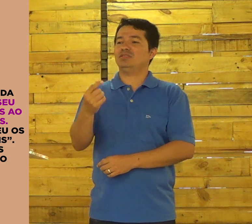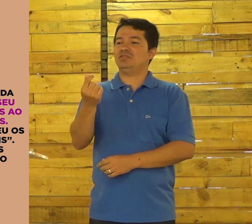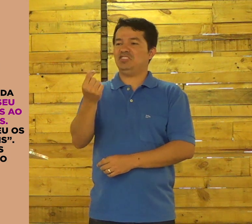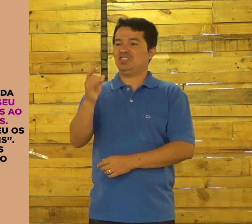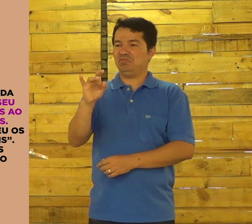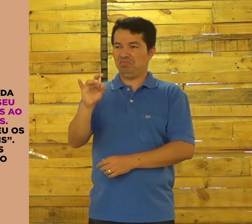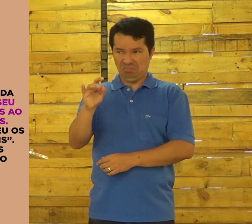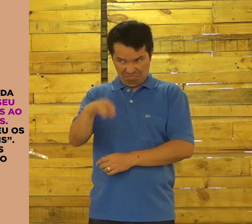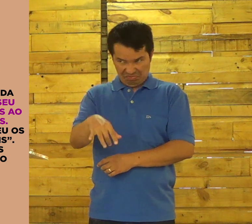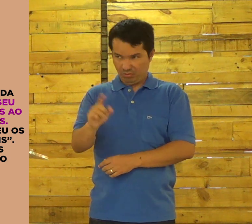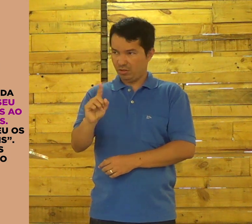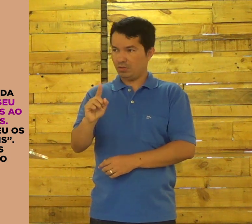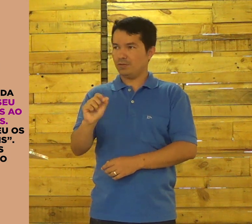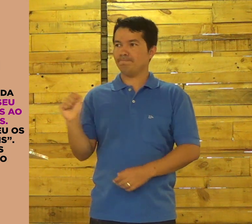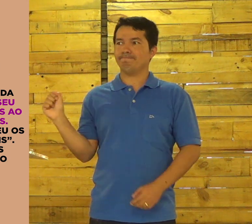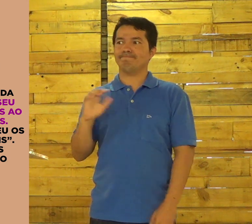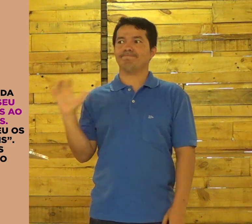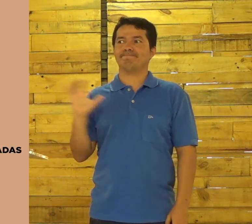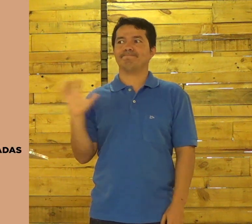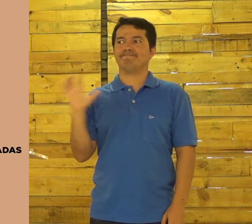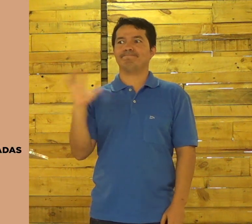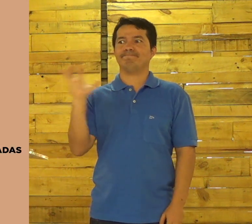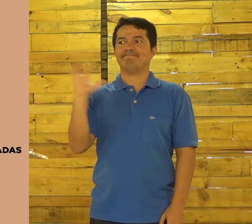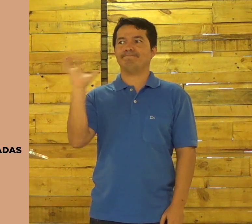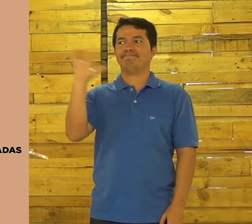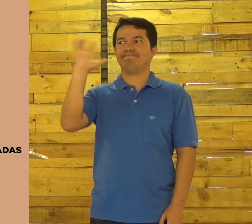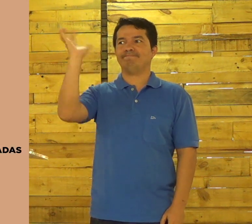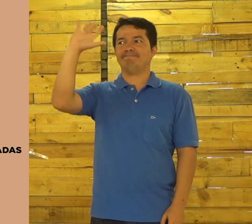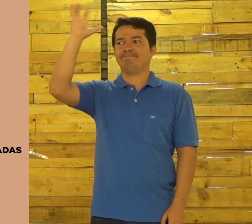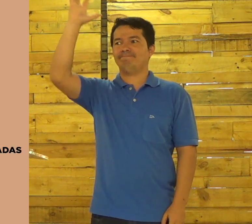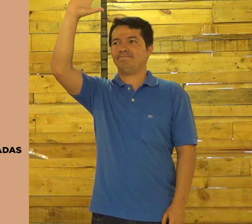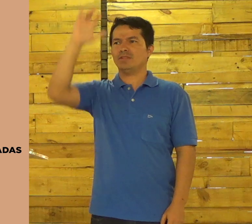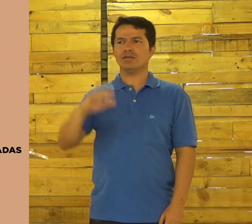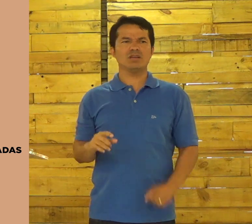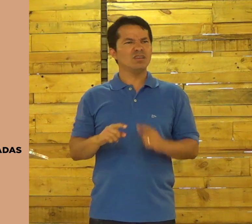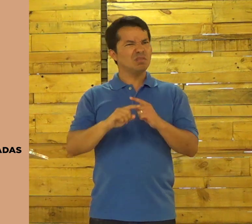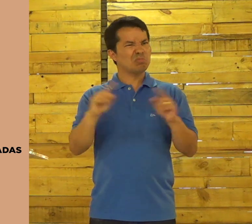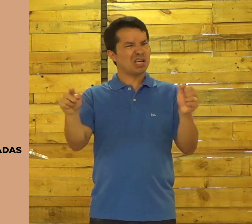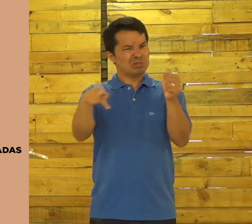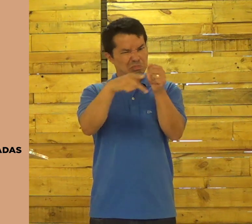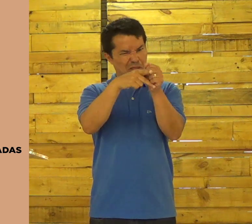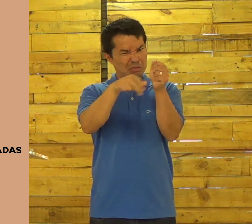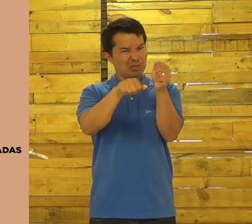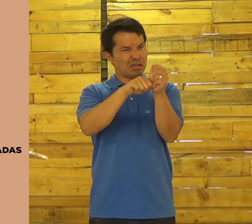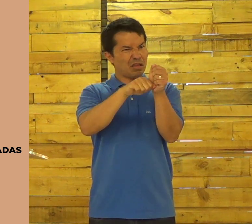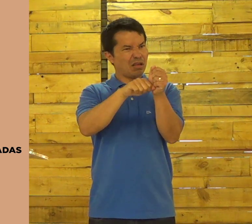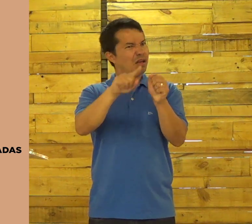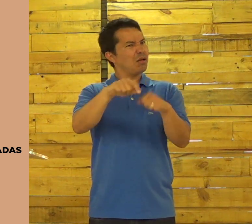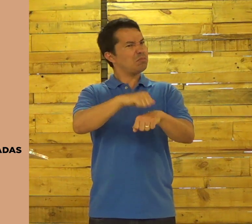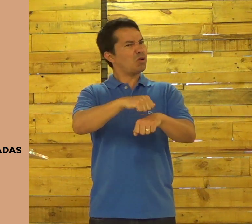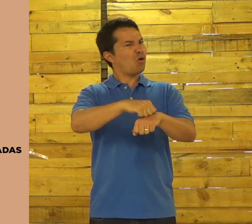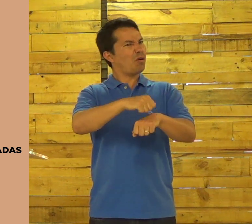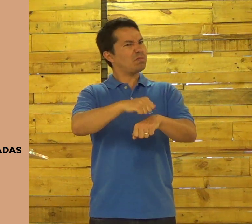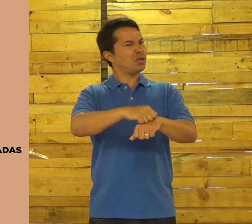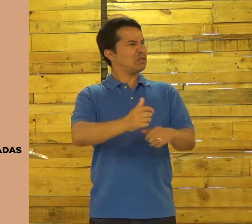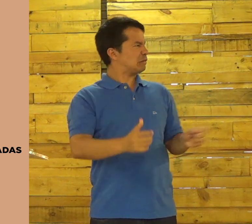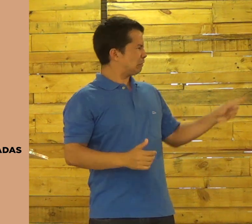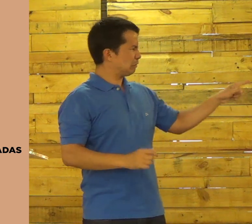E esse barco, ele era um barco que era barato? Não. Ele era um barco caro. Mas